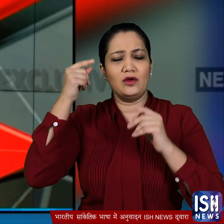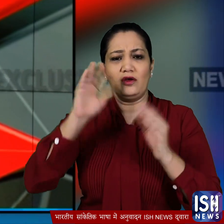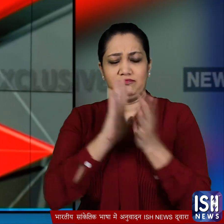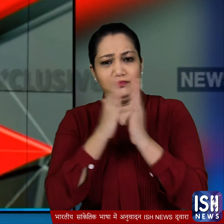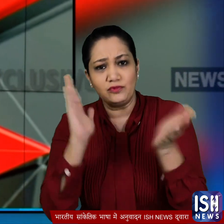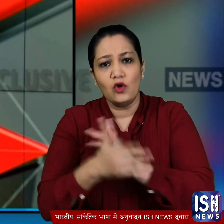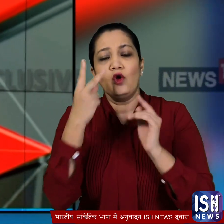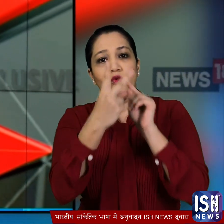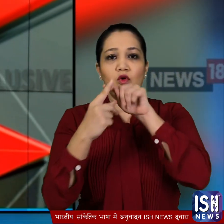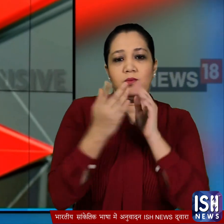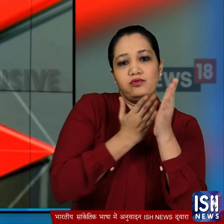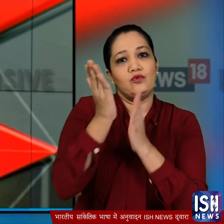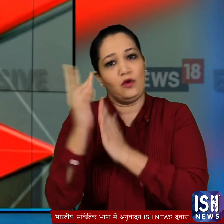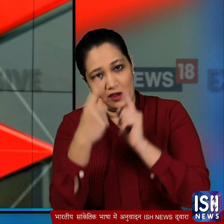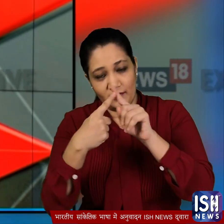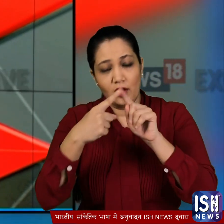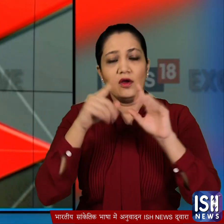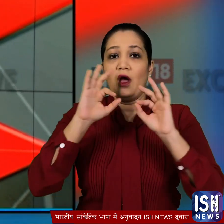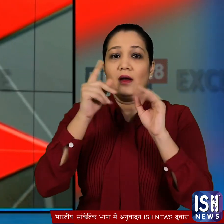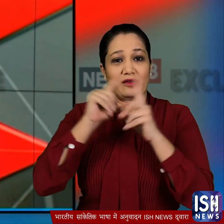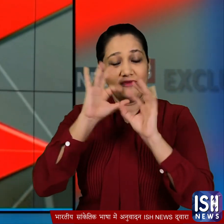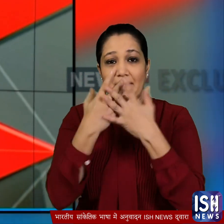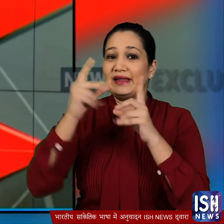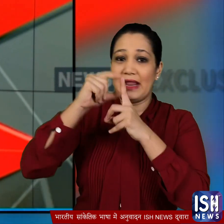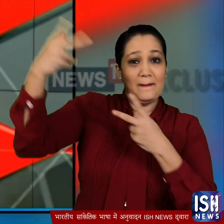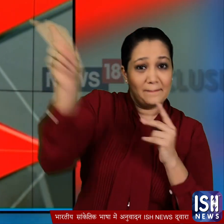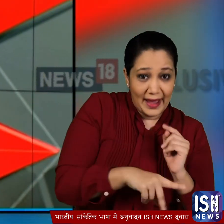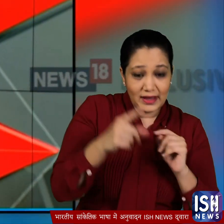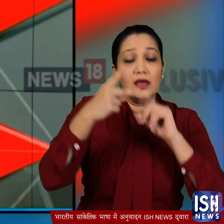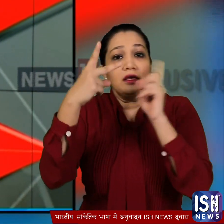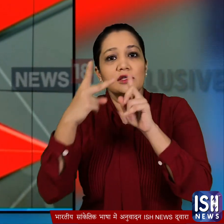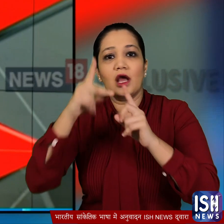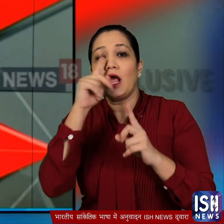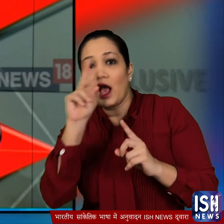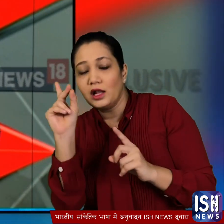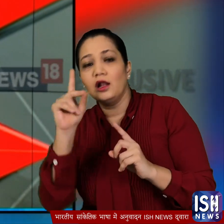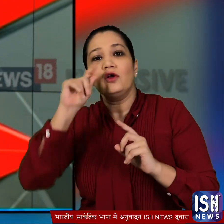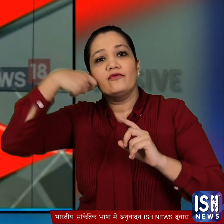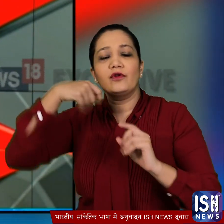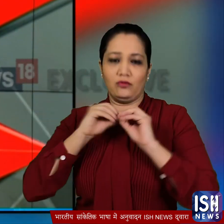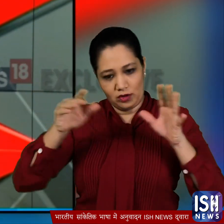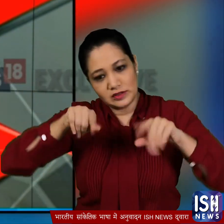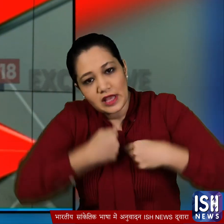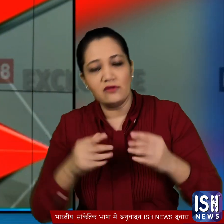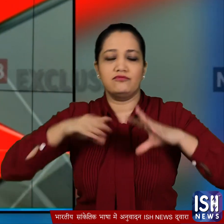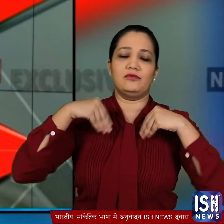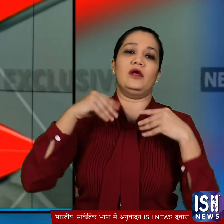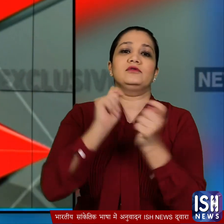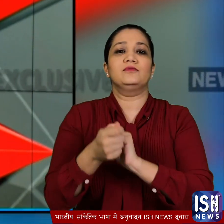पक्ष सामने आ रहे हैं पहला उस परिवार का जो दिल्ली लोटा और दूसरा उस लड़की का जिसने वीडियो में कहा कि उसने अपनी मर्जी से धर्मांतरा जबकि सीख समुदाय के लोग